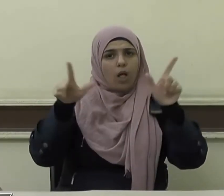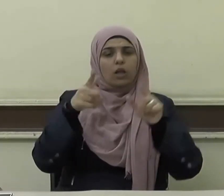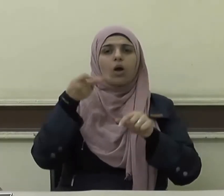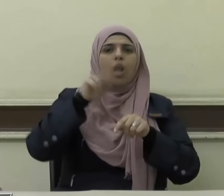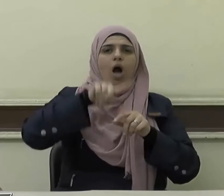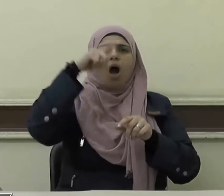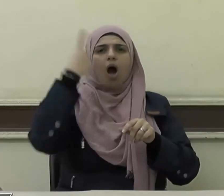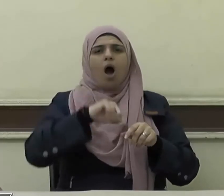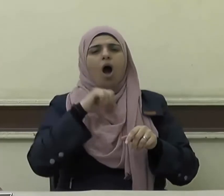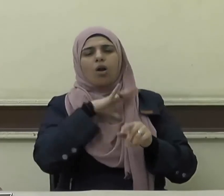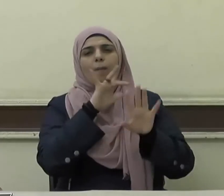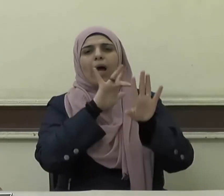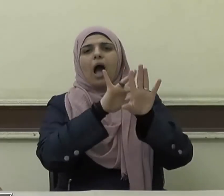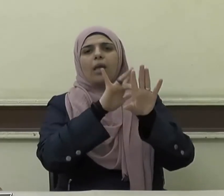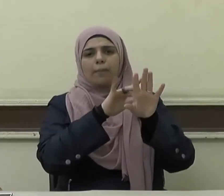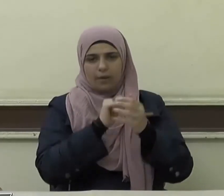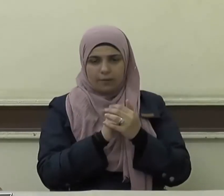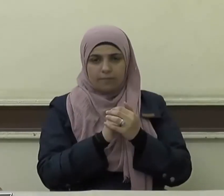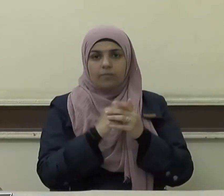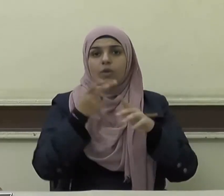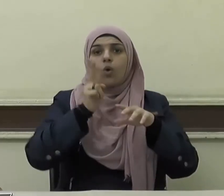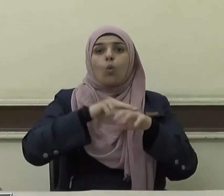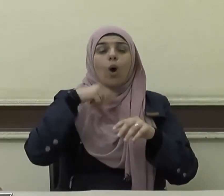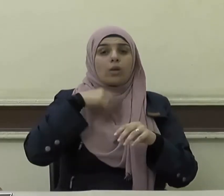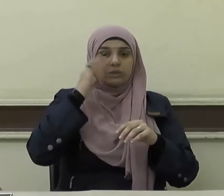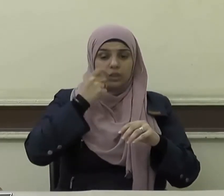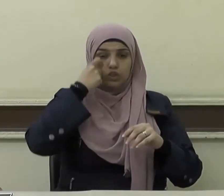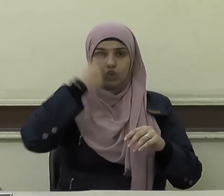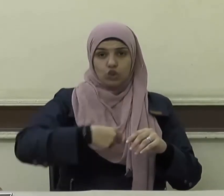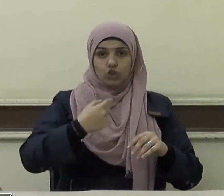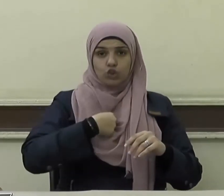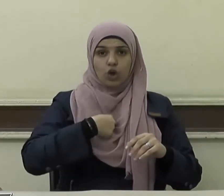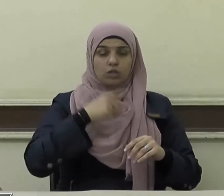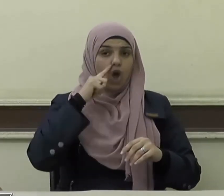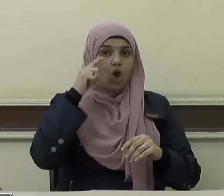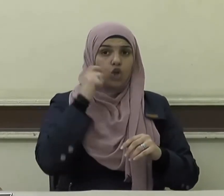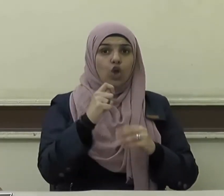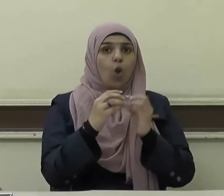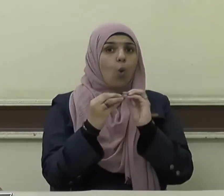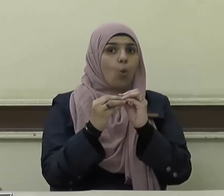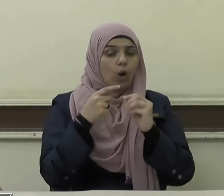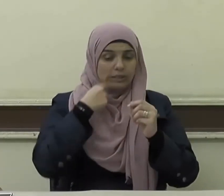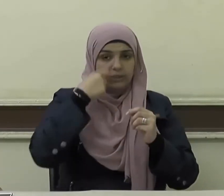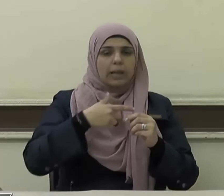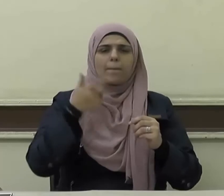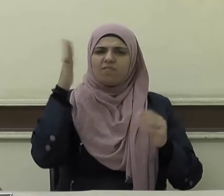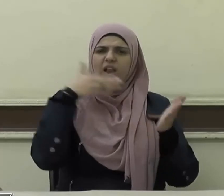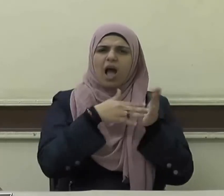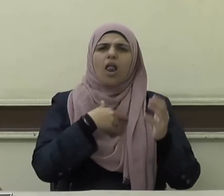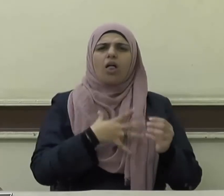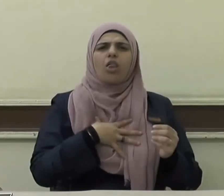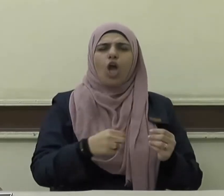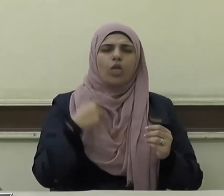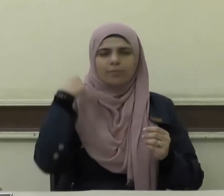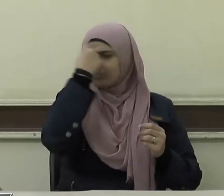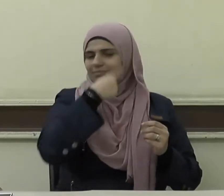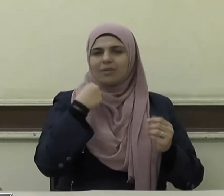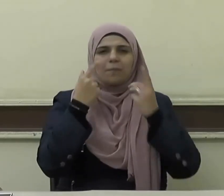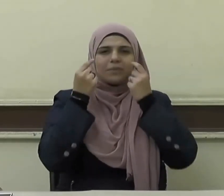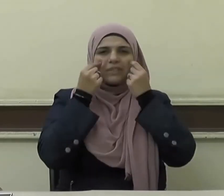وحارمت غيبته ومرؤة الإنسان تجعله طيب المظهر